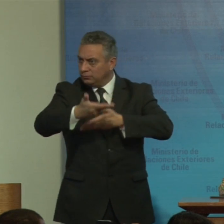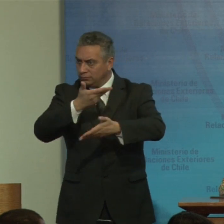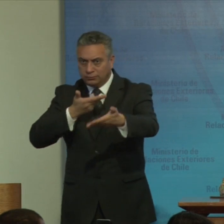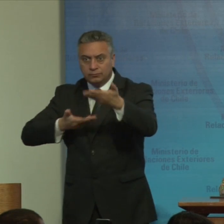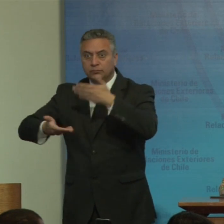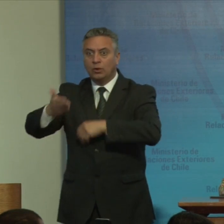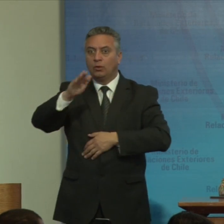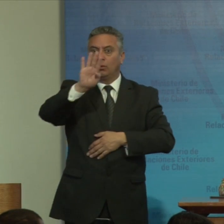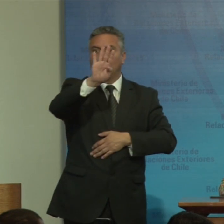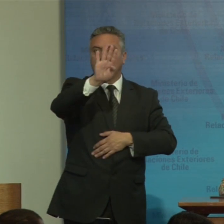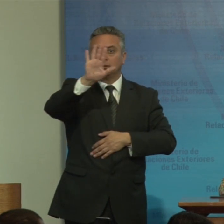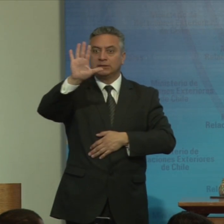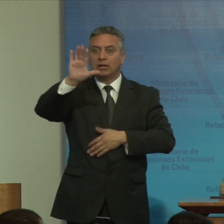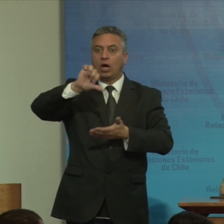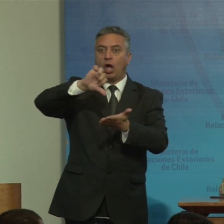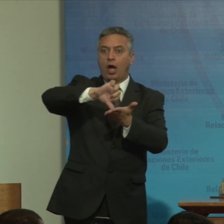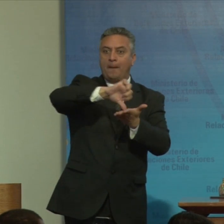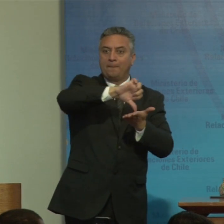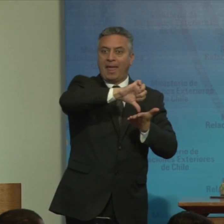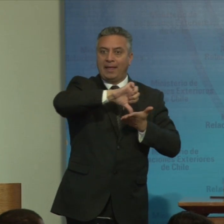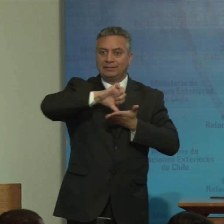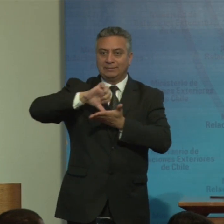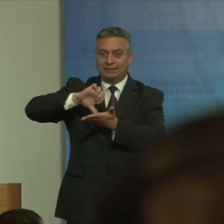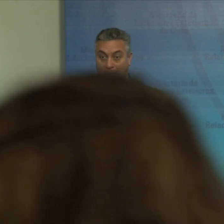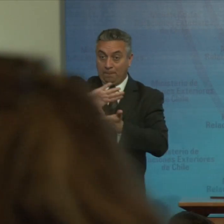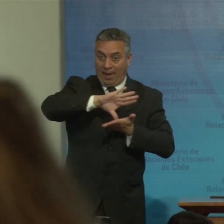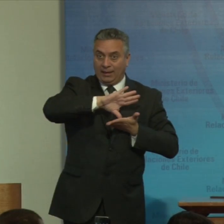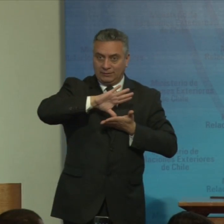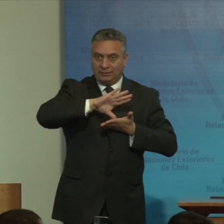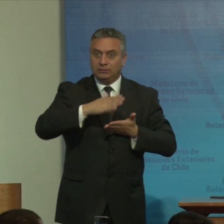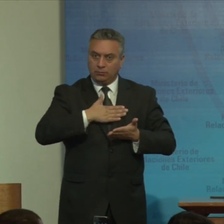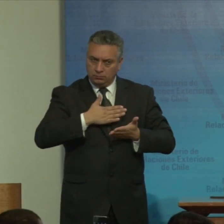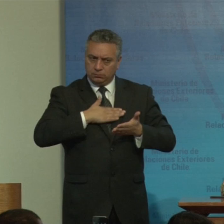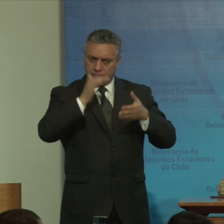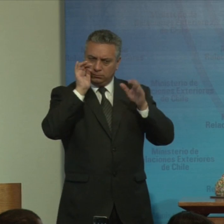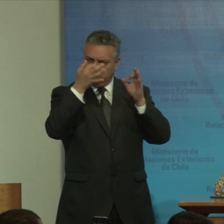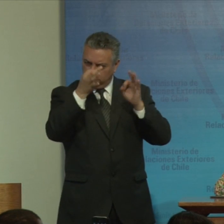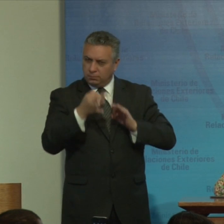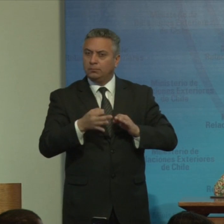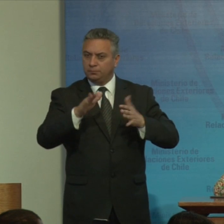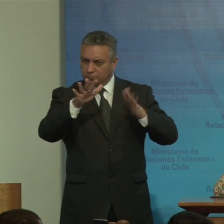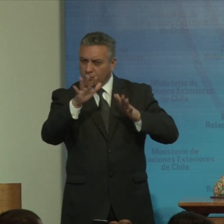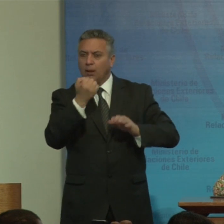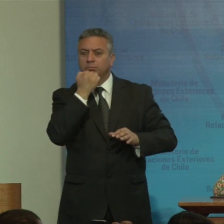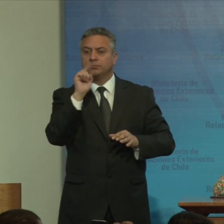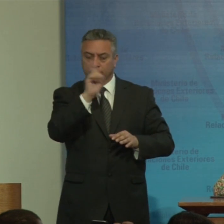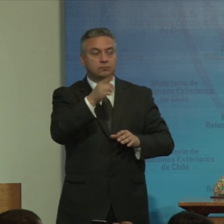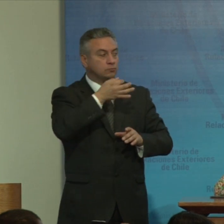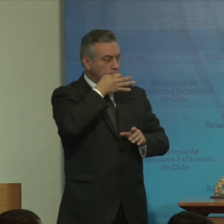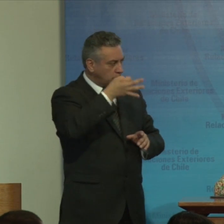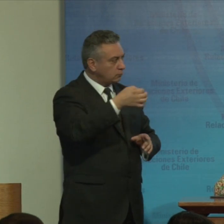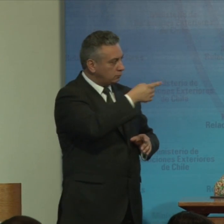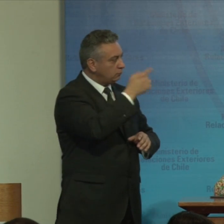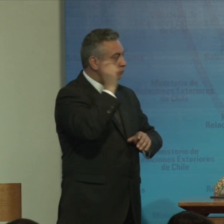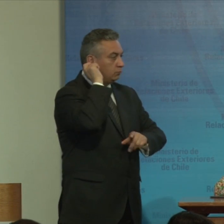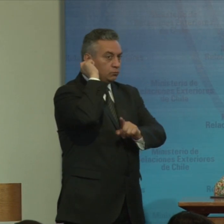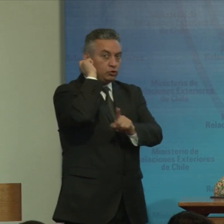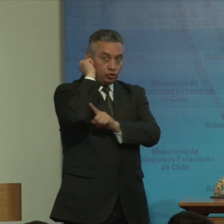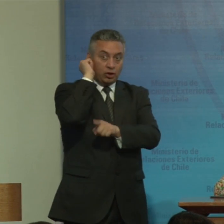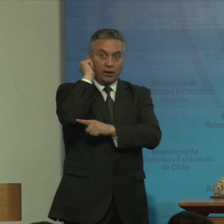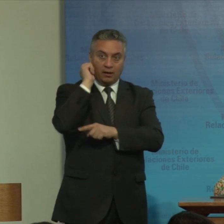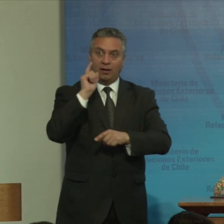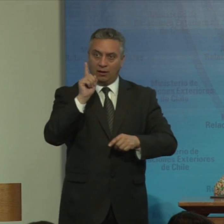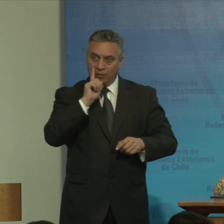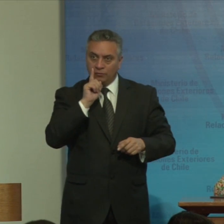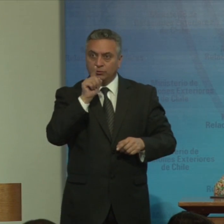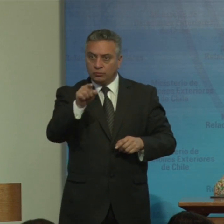países si no mal me equivoco eso eso eso es mi mi cálculo pero por ahí como lo mencionó María Soledad un tercero